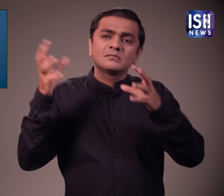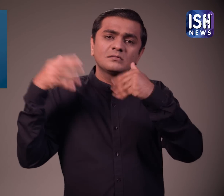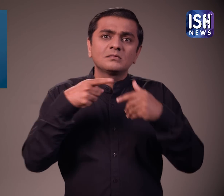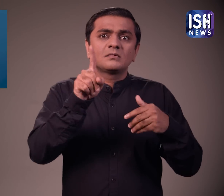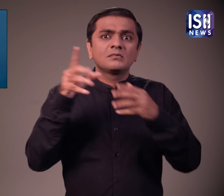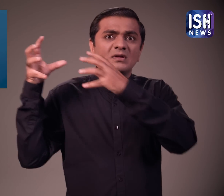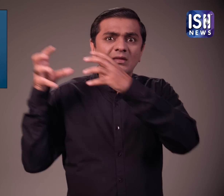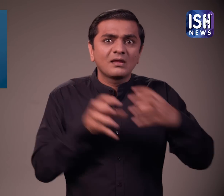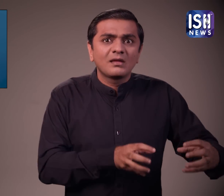गया है